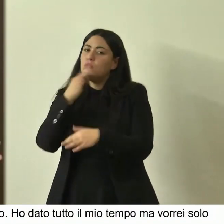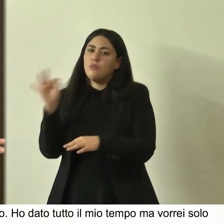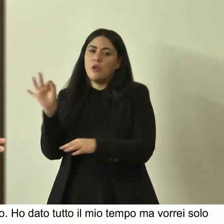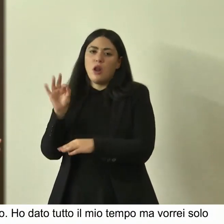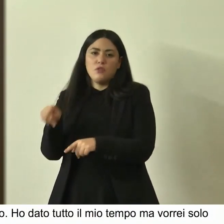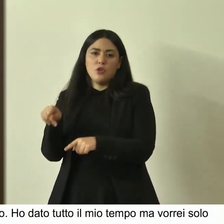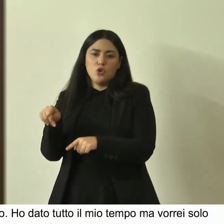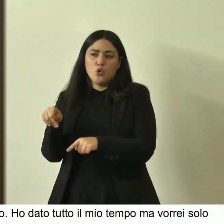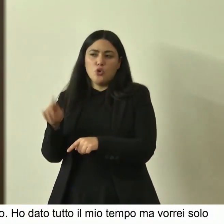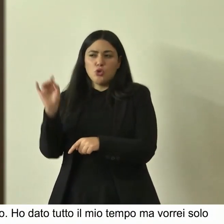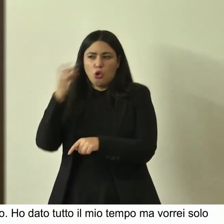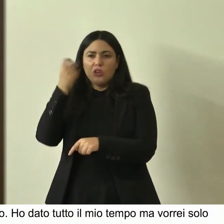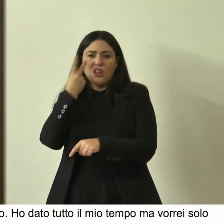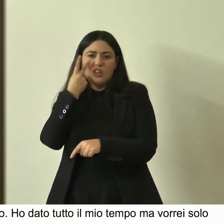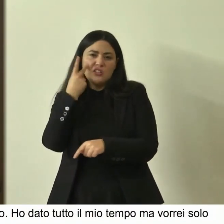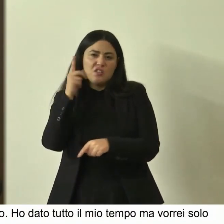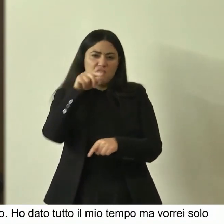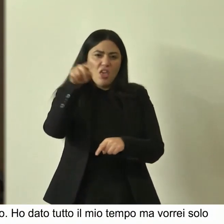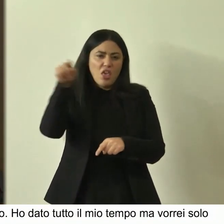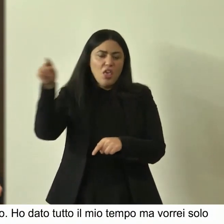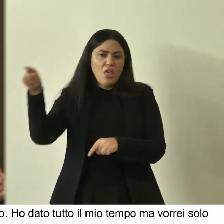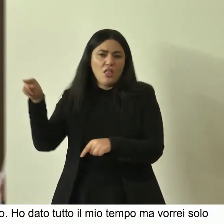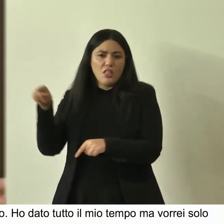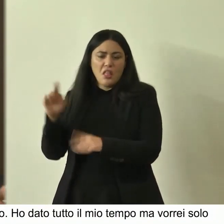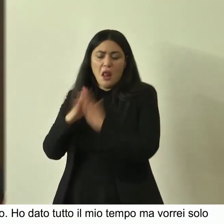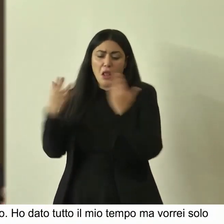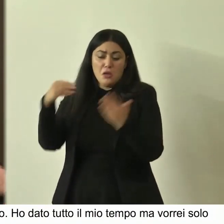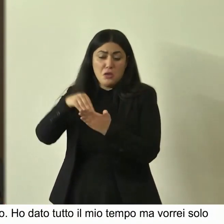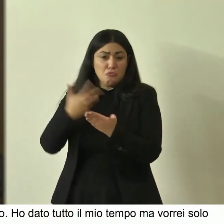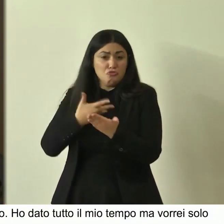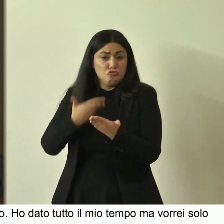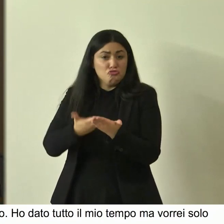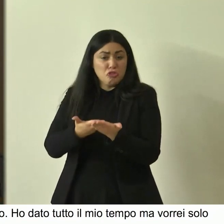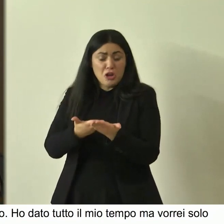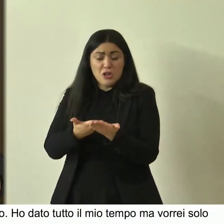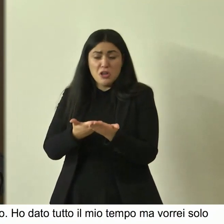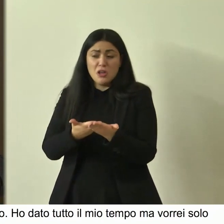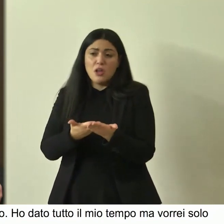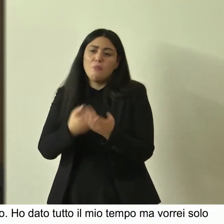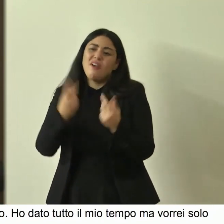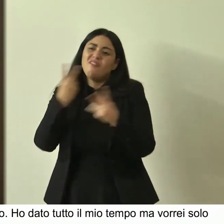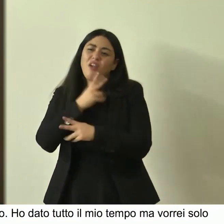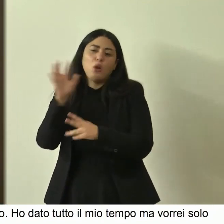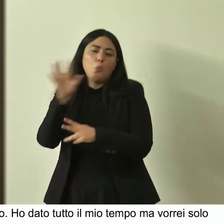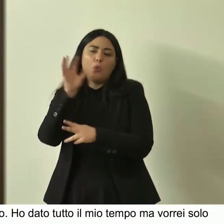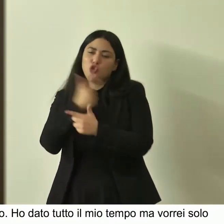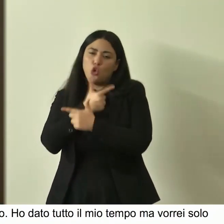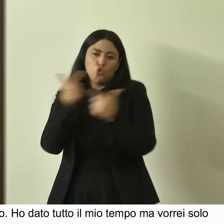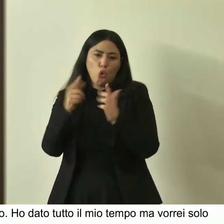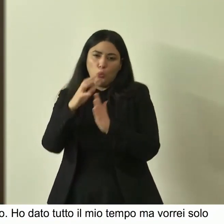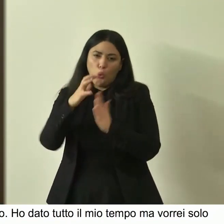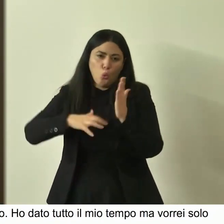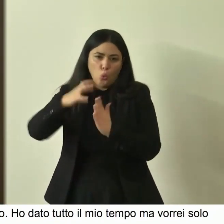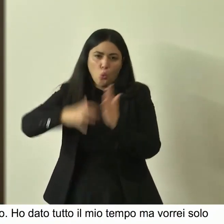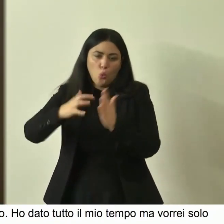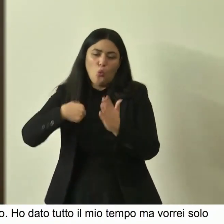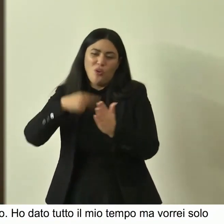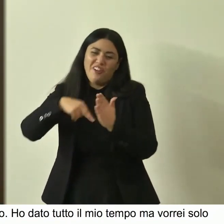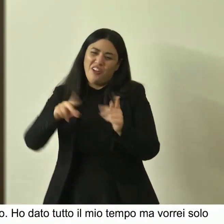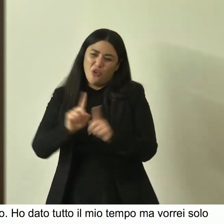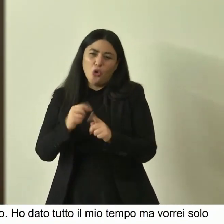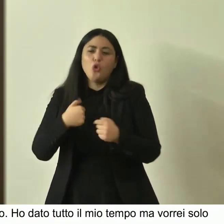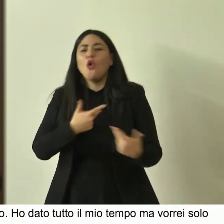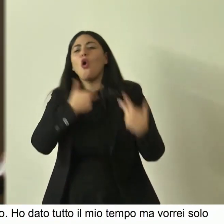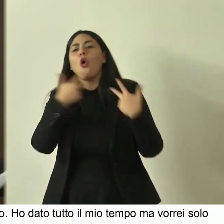è presente anche nel libro però è troppo lungo non ve lo leggo me le sono portate così